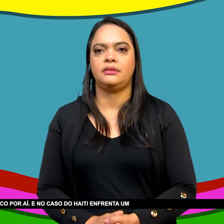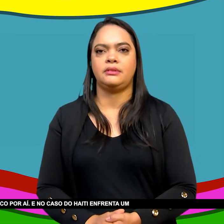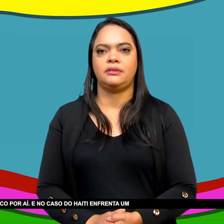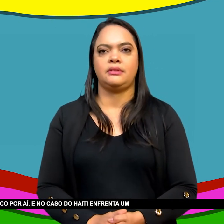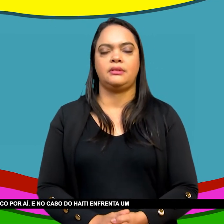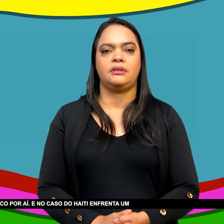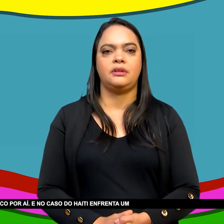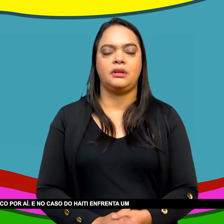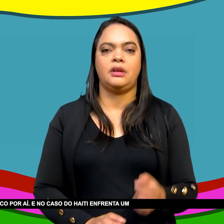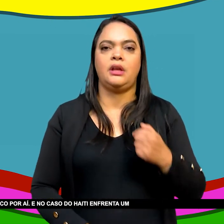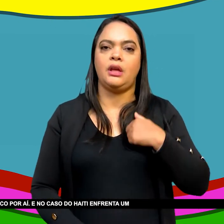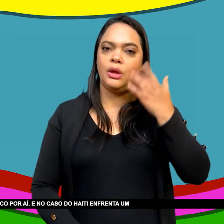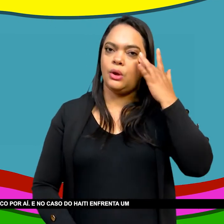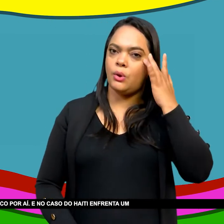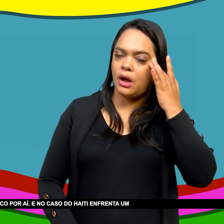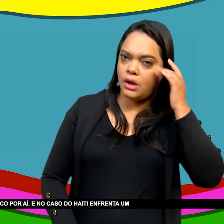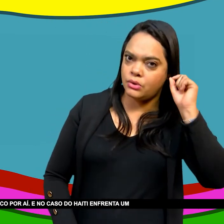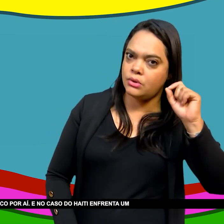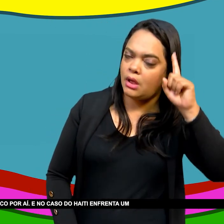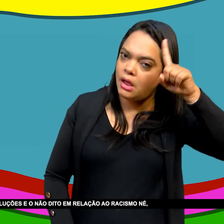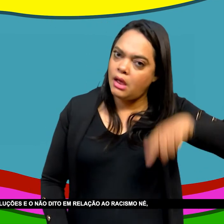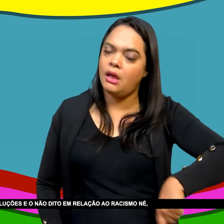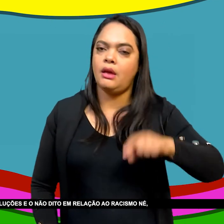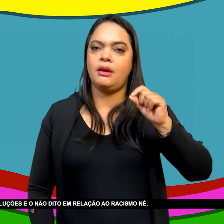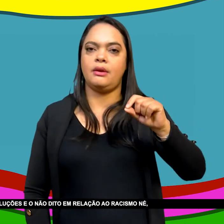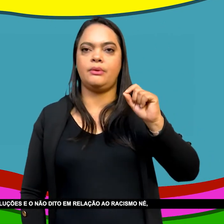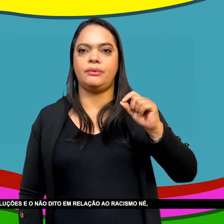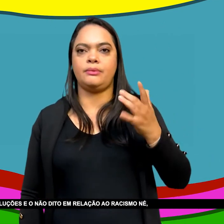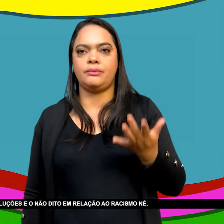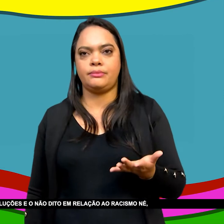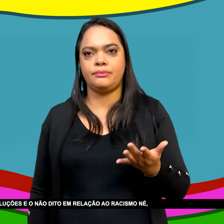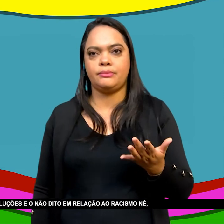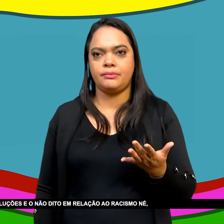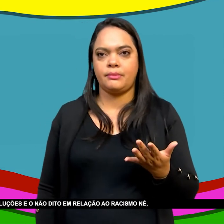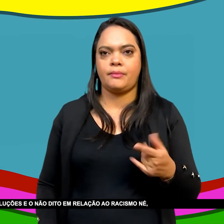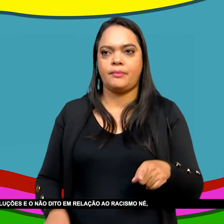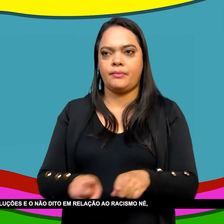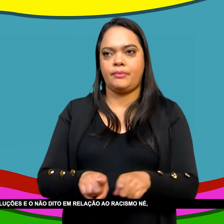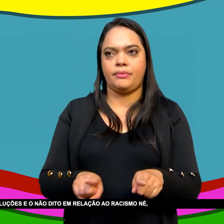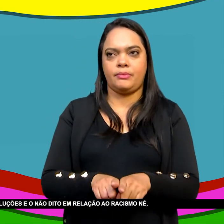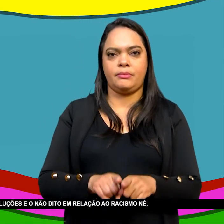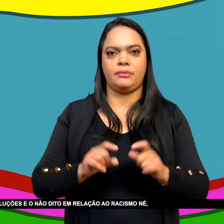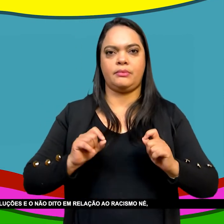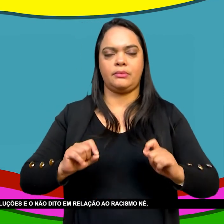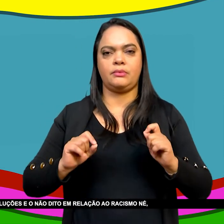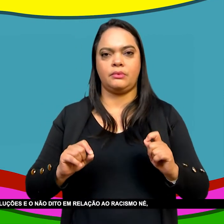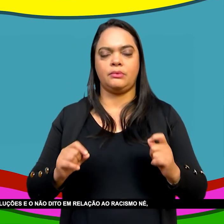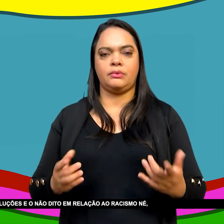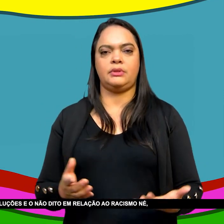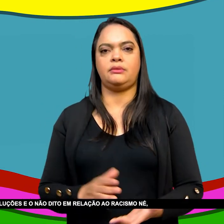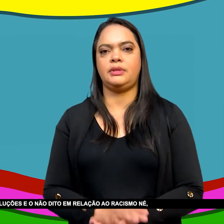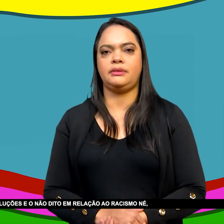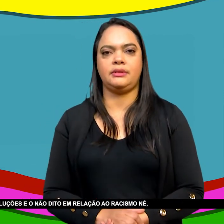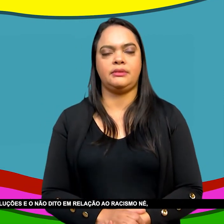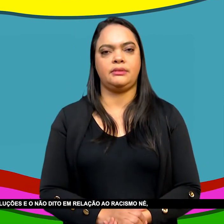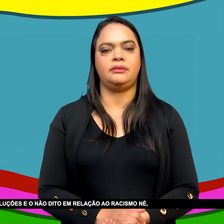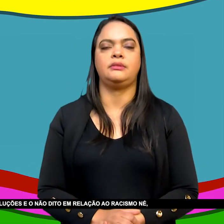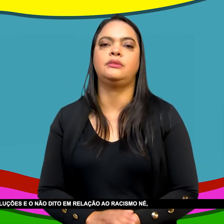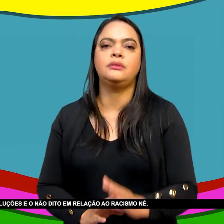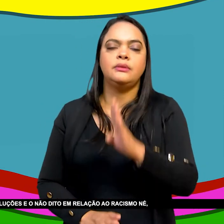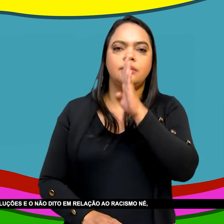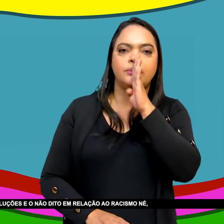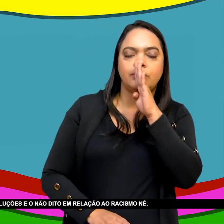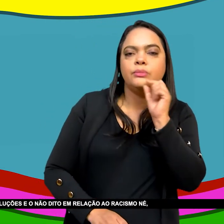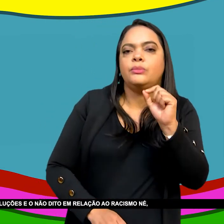caso do Haiti Enfrento um duplo silêncio Que é o não dito Em relação às revoluções E o não